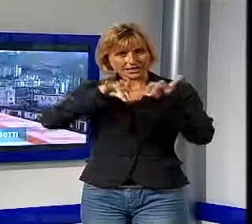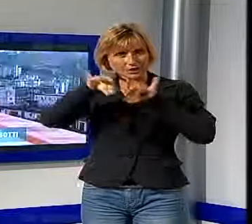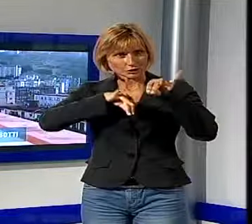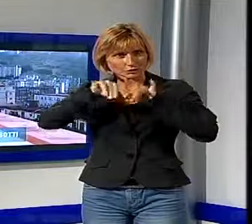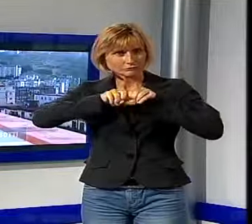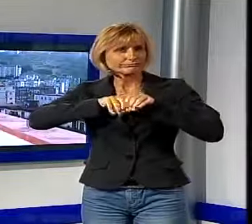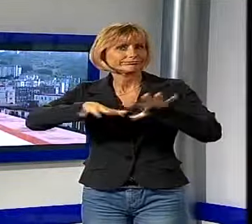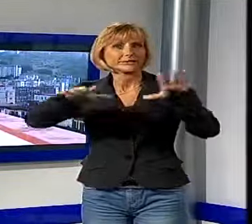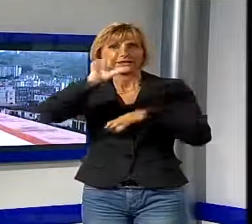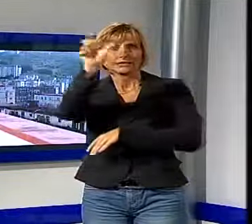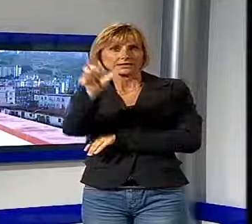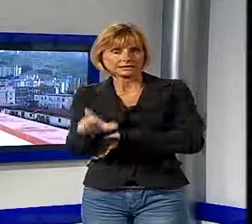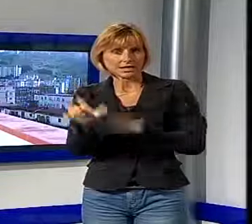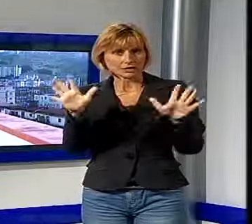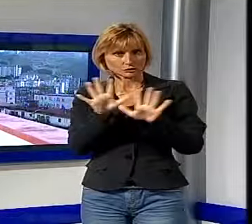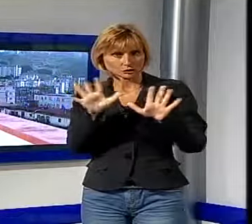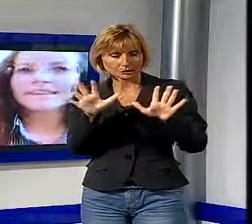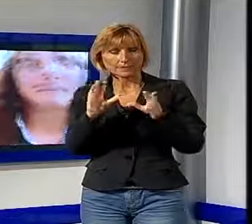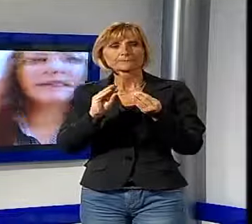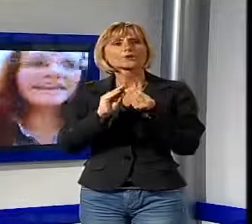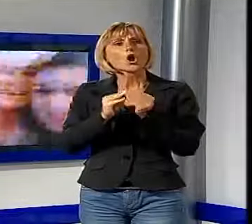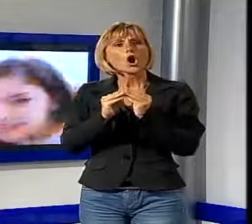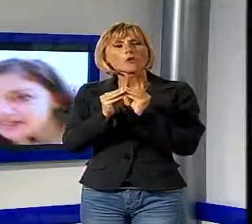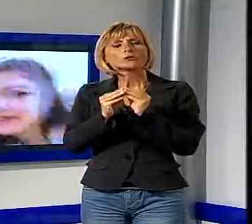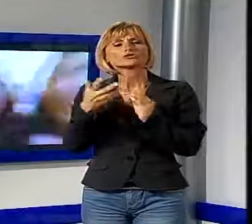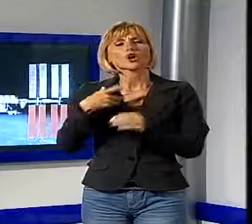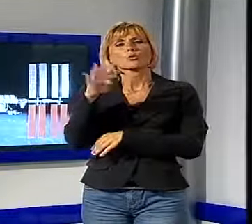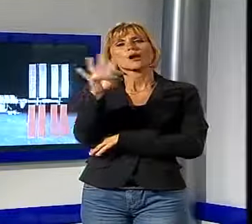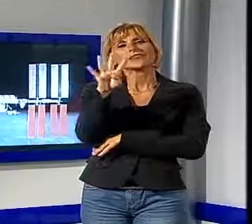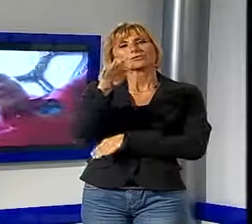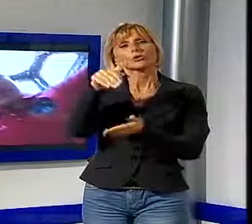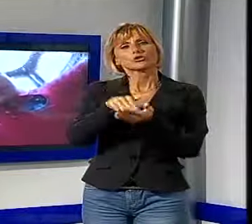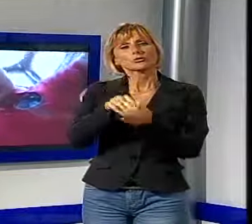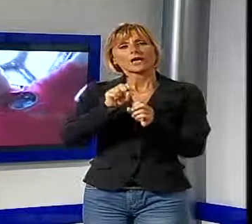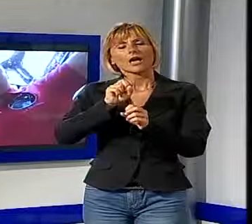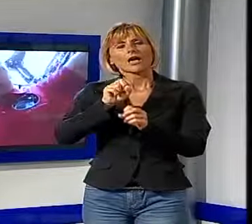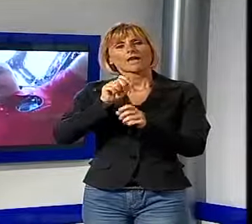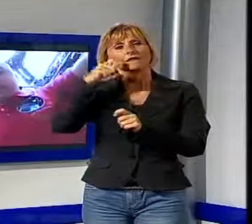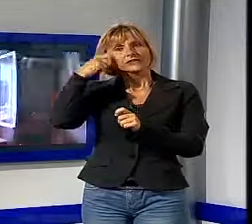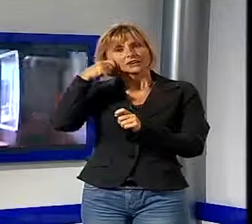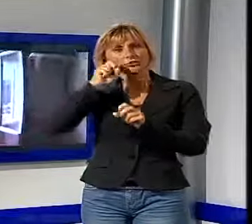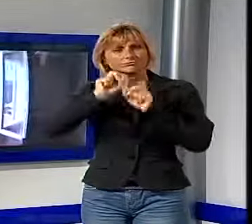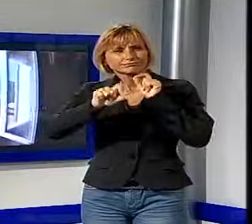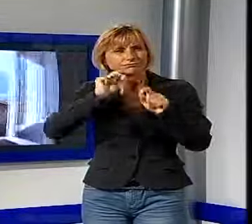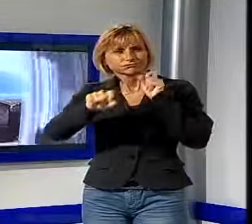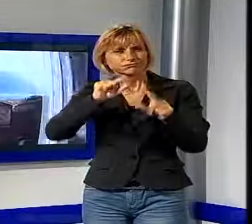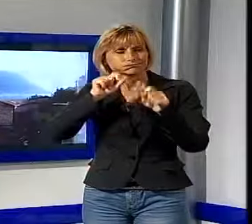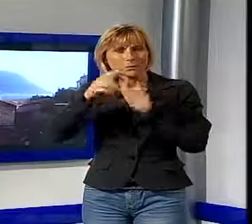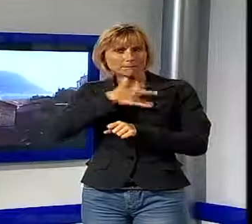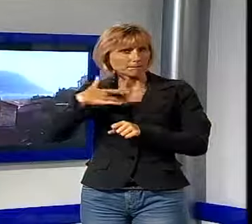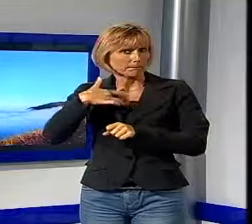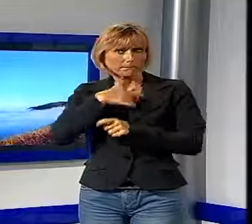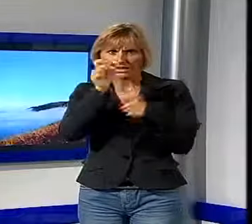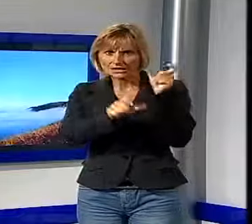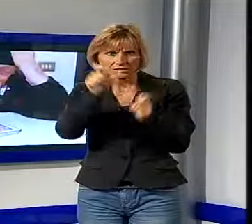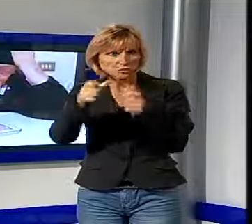cinema italiani. Un'opera innovativa basata su oltre 44 mila video, inviati dalla gente comune per raccontare una tipica